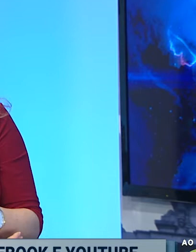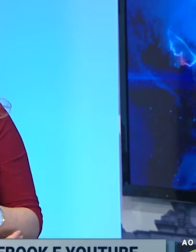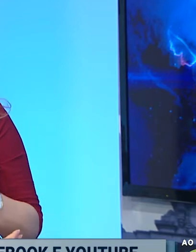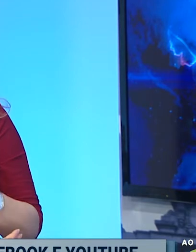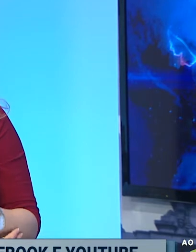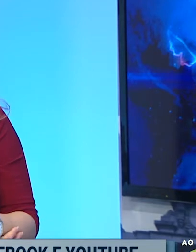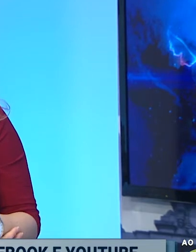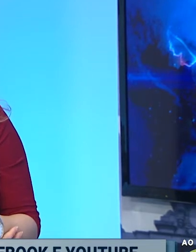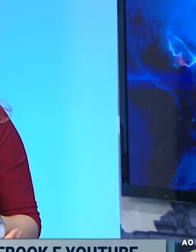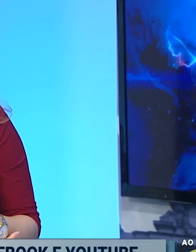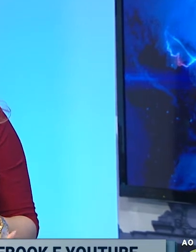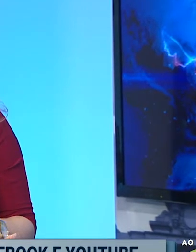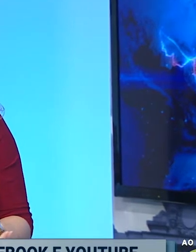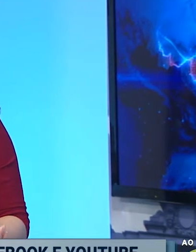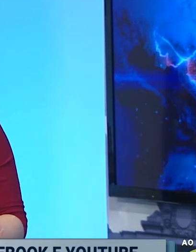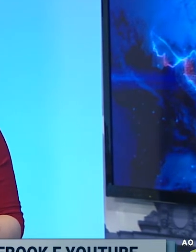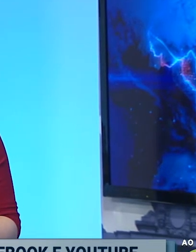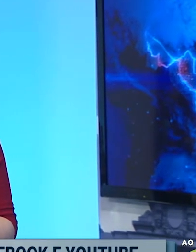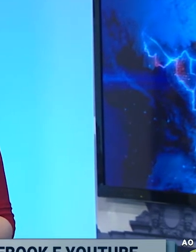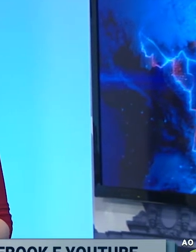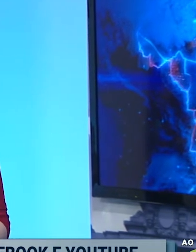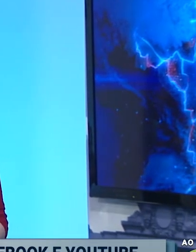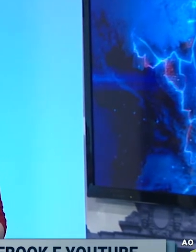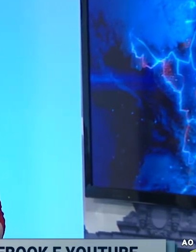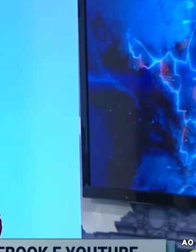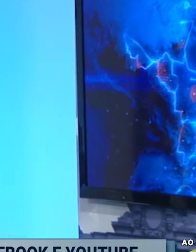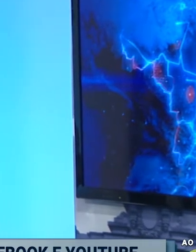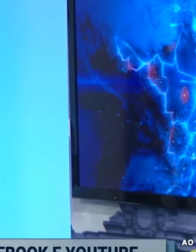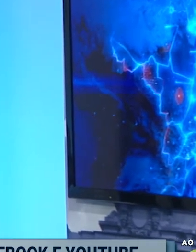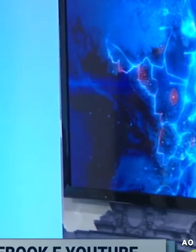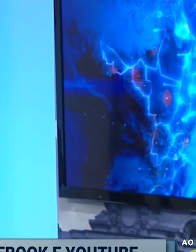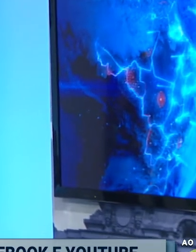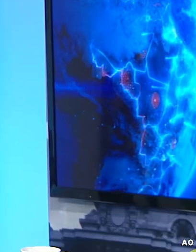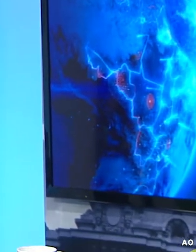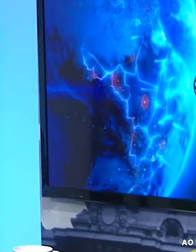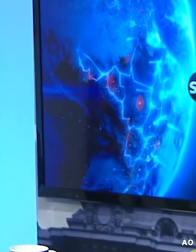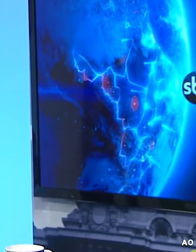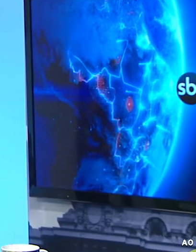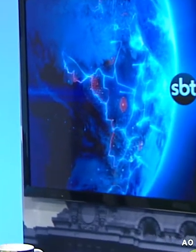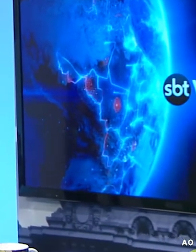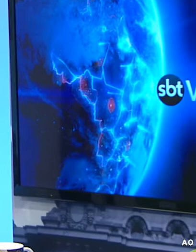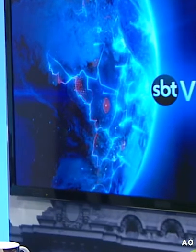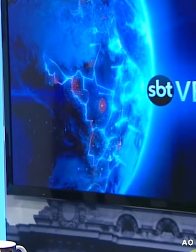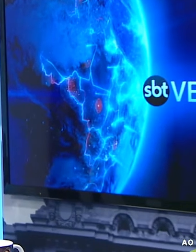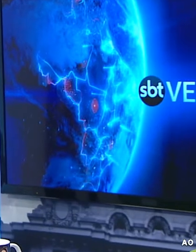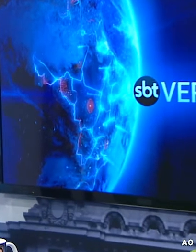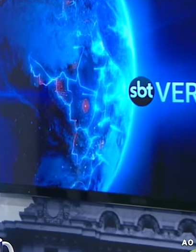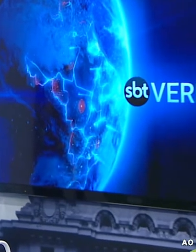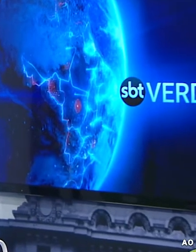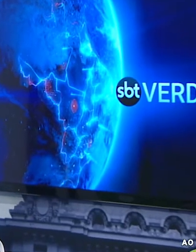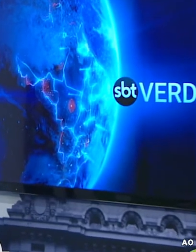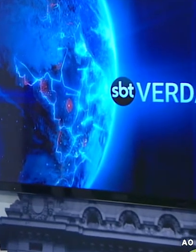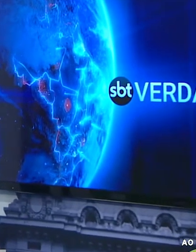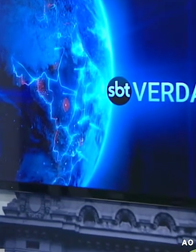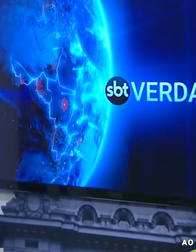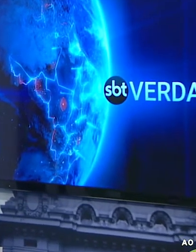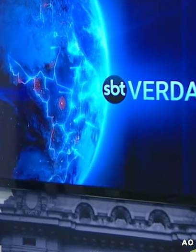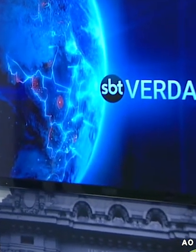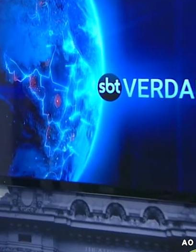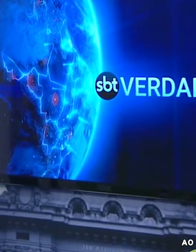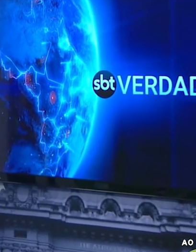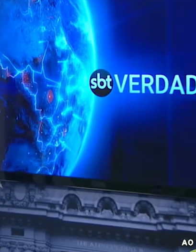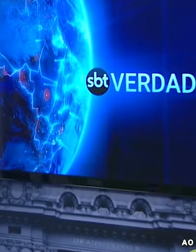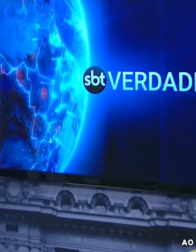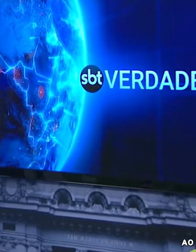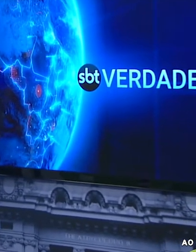entrevistei ao vivo o prefeito Zezinho Gimenez e causou muita polêmica porque o prefeito decidiu, por ele,